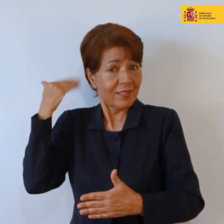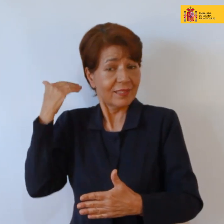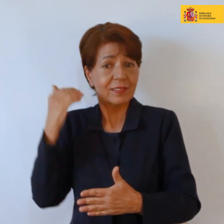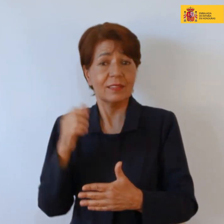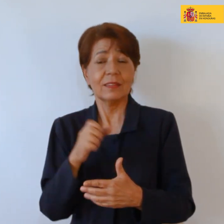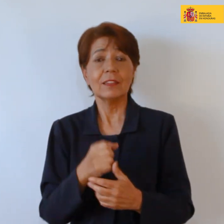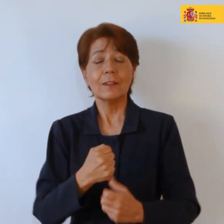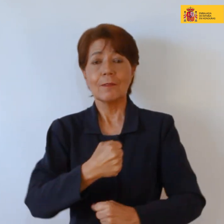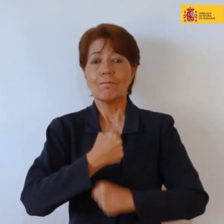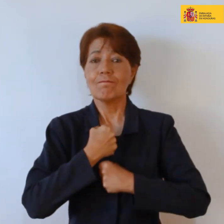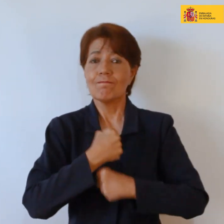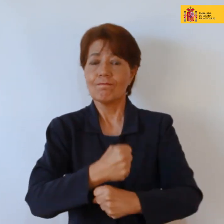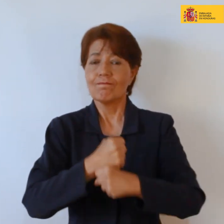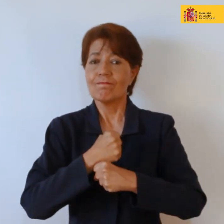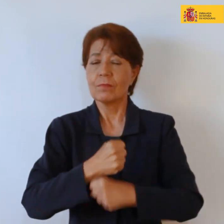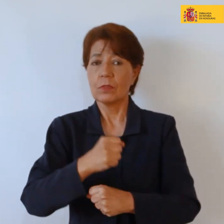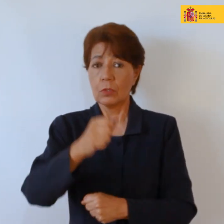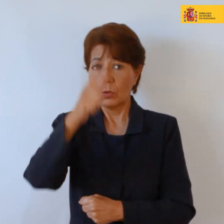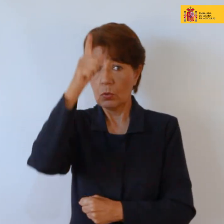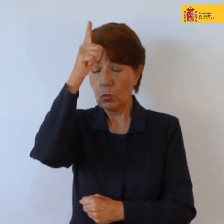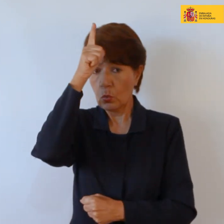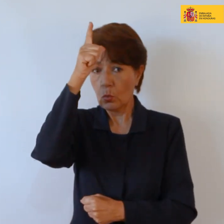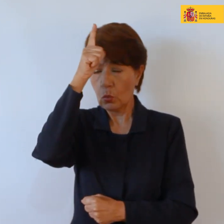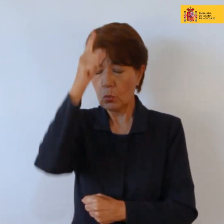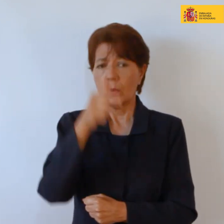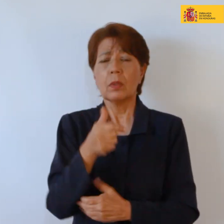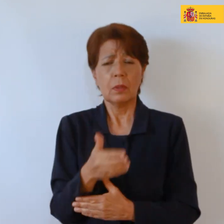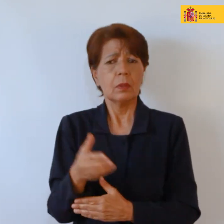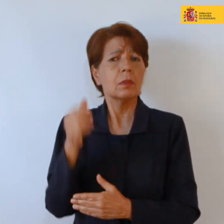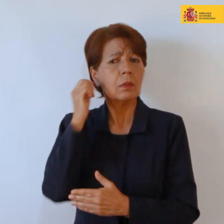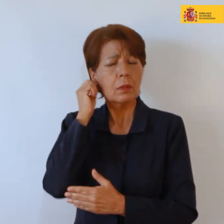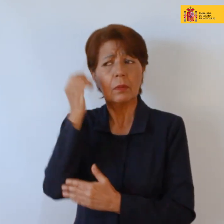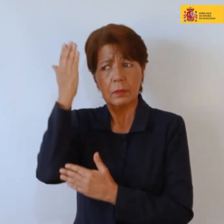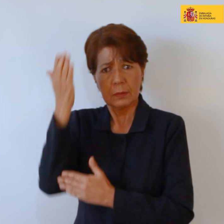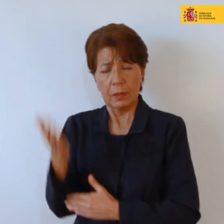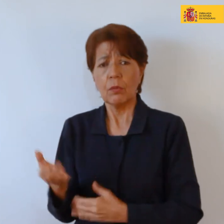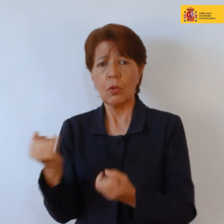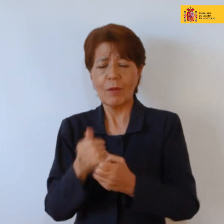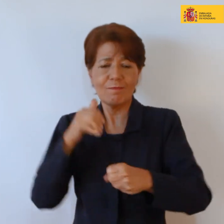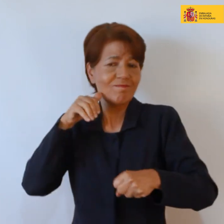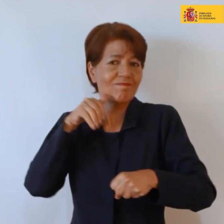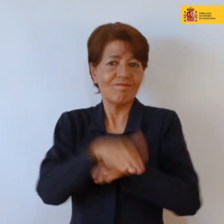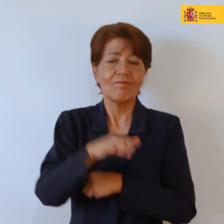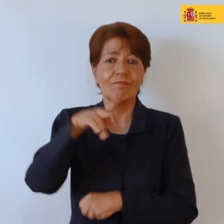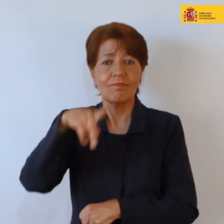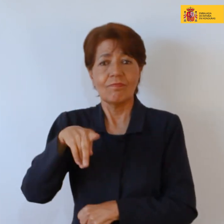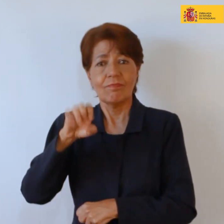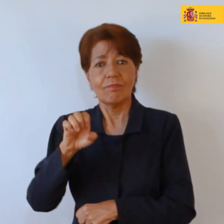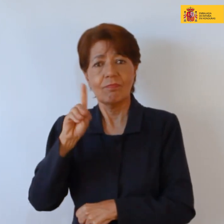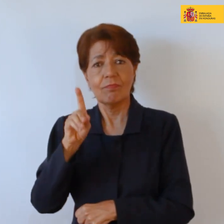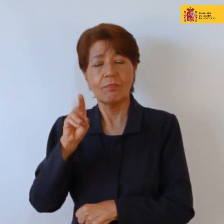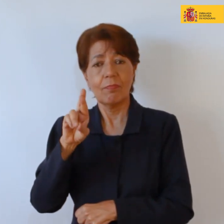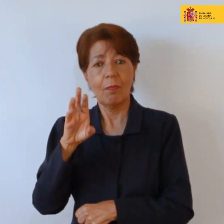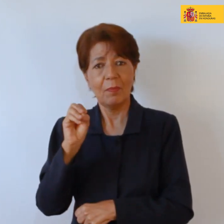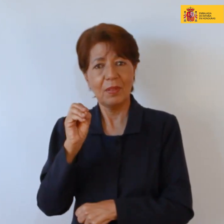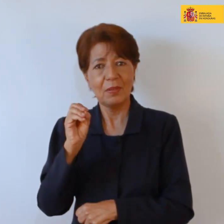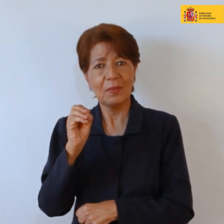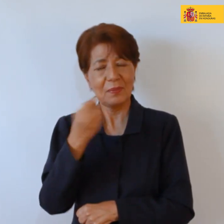la resistencia de Lempira es decir conocida por expulsar a Pedro de Alvarado y organizar la